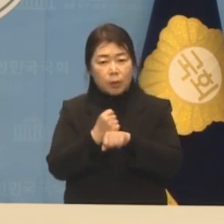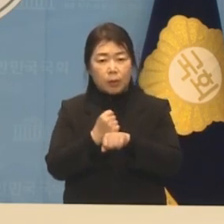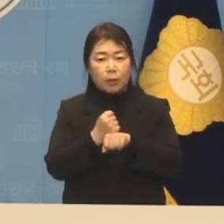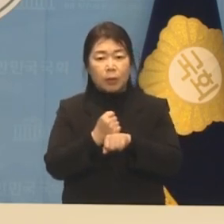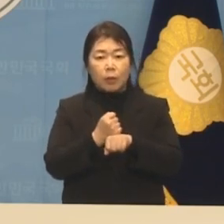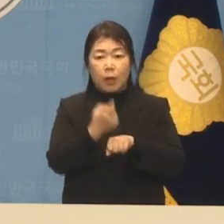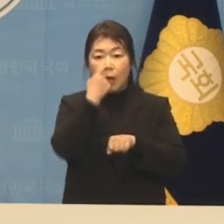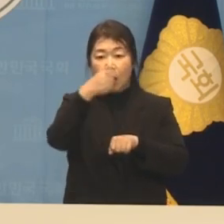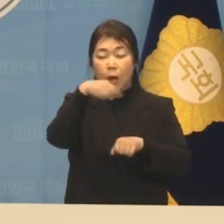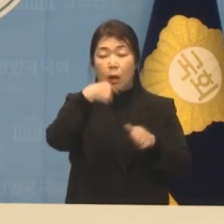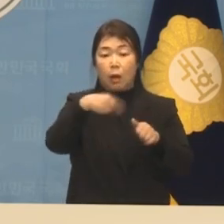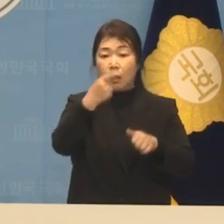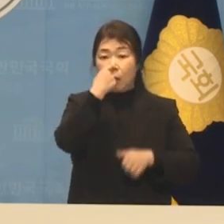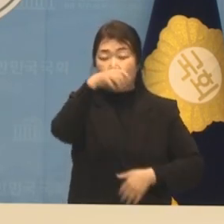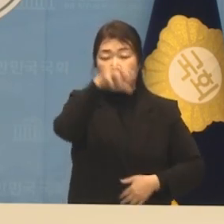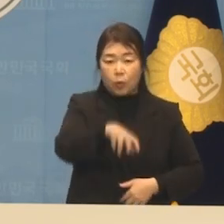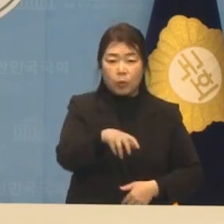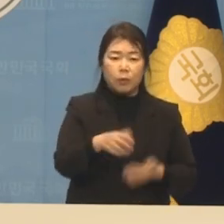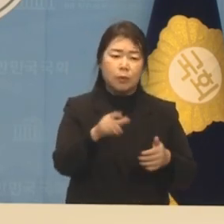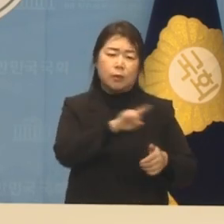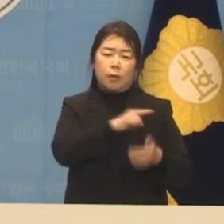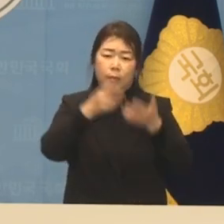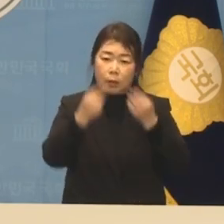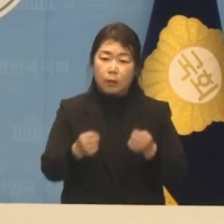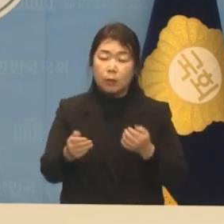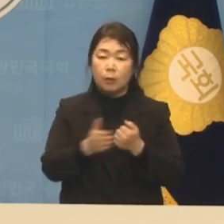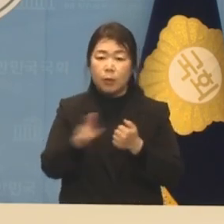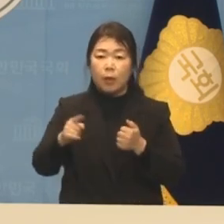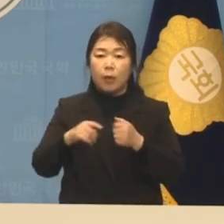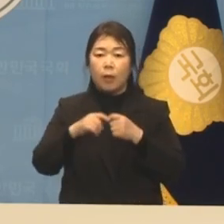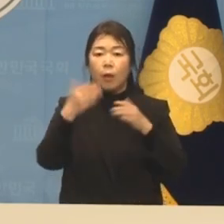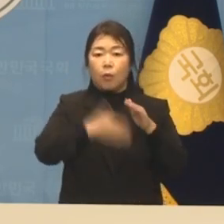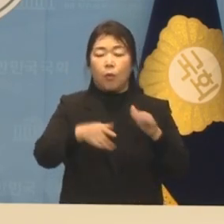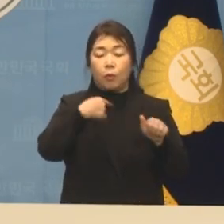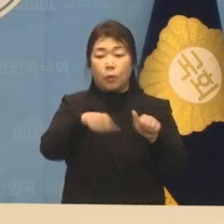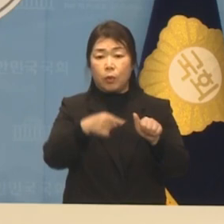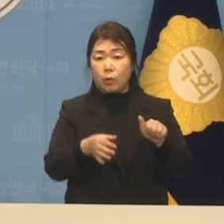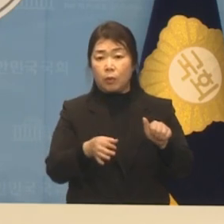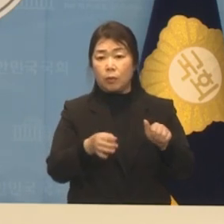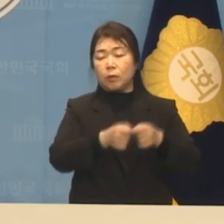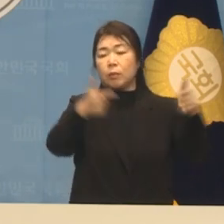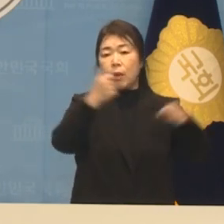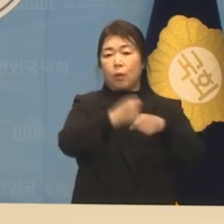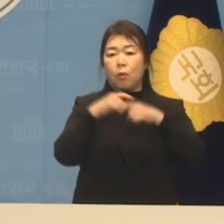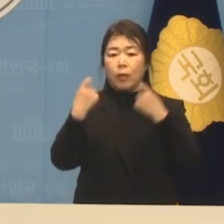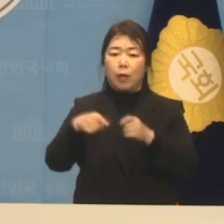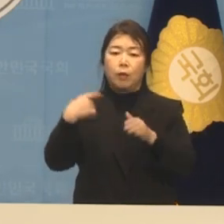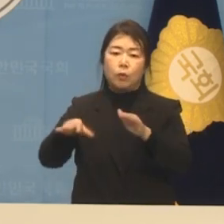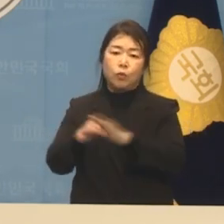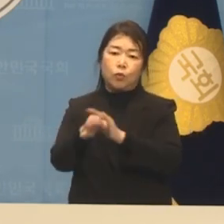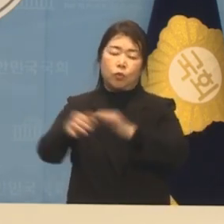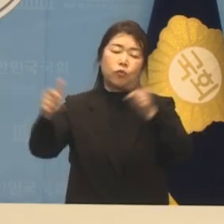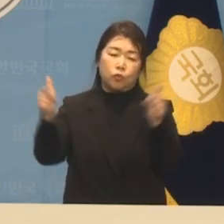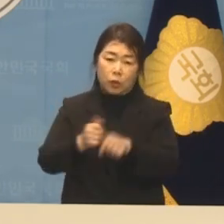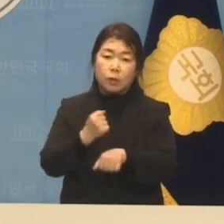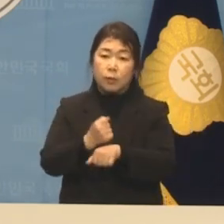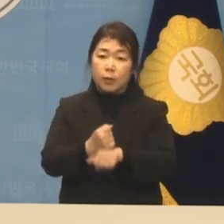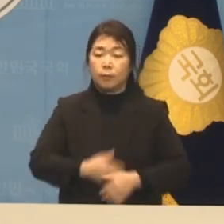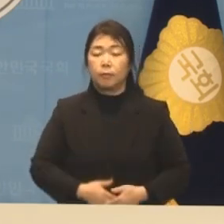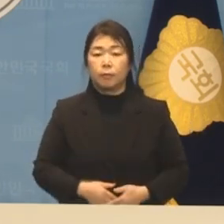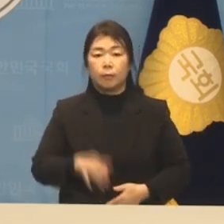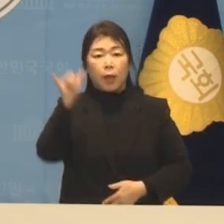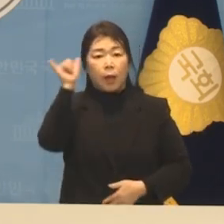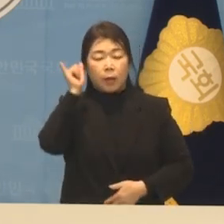역량을 활용해 공교육을 살리고 사교육비를 줄이겠습니다. AI 에듀테크 교육 콘텐츠 특구로